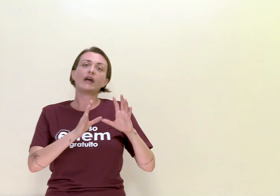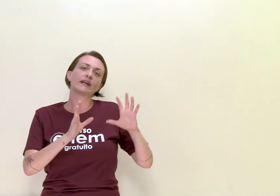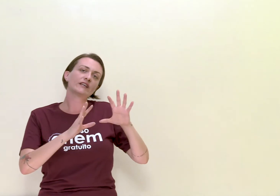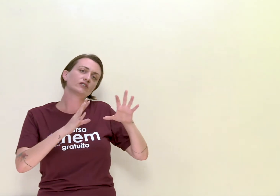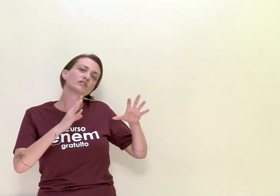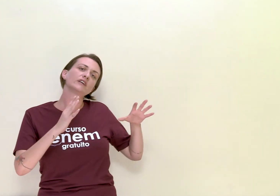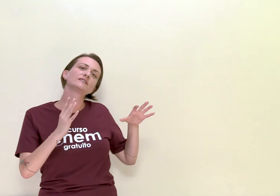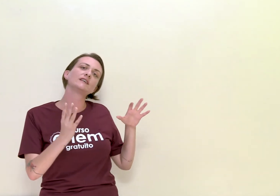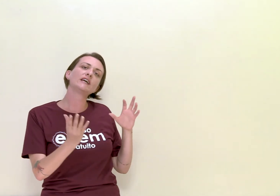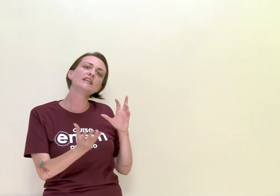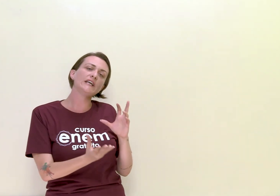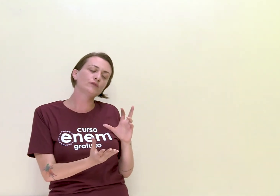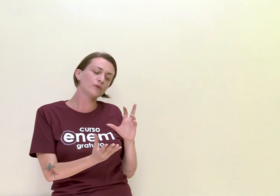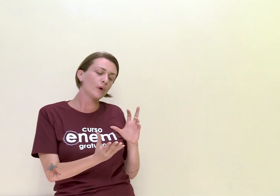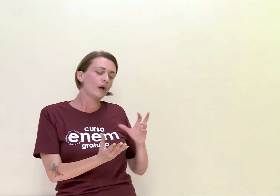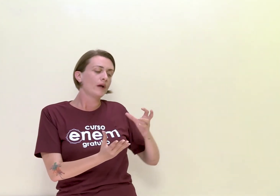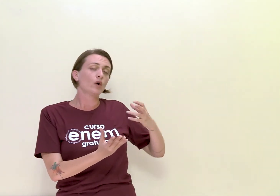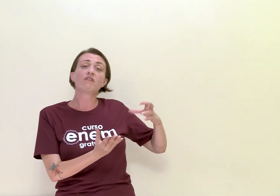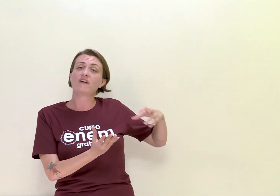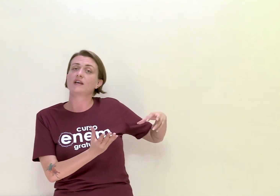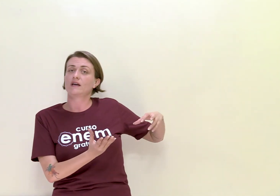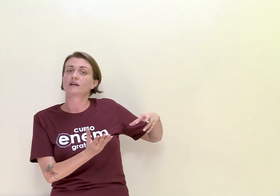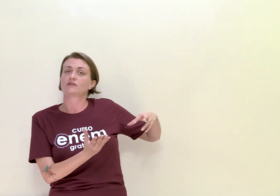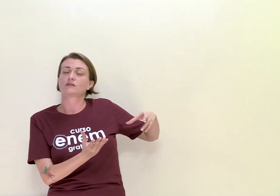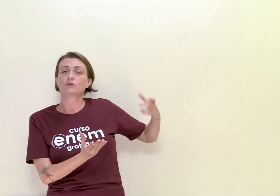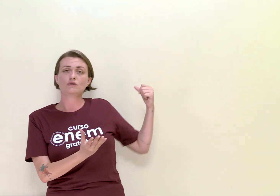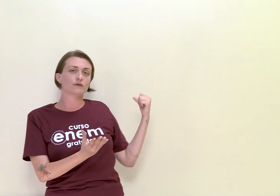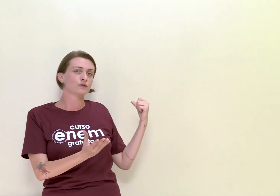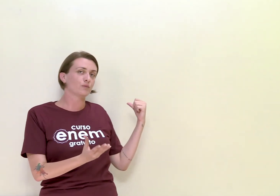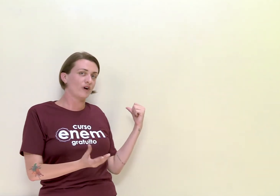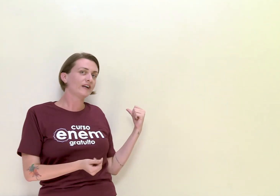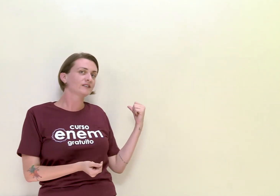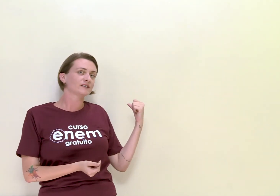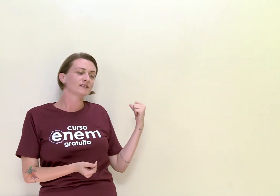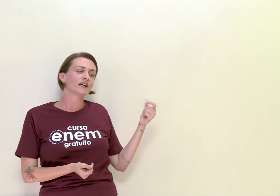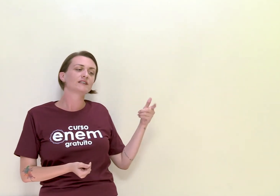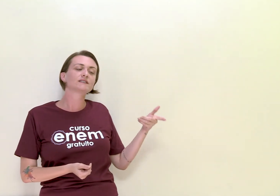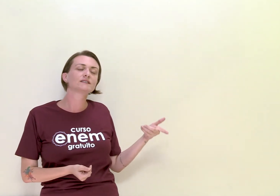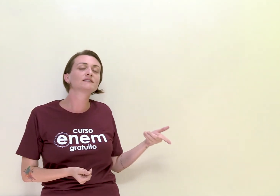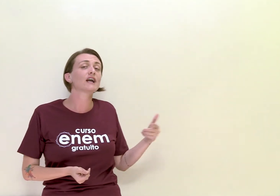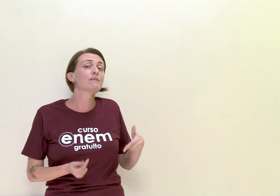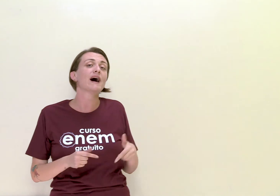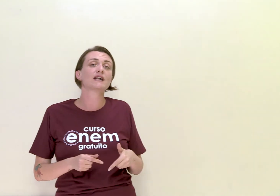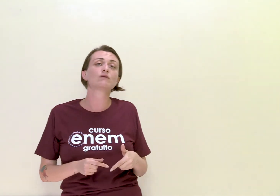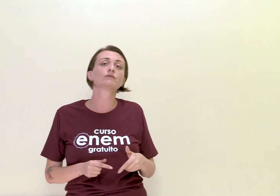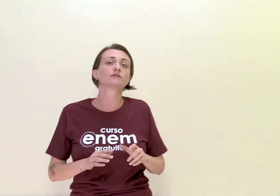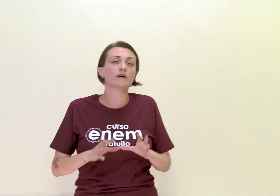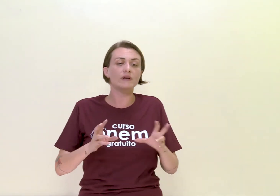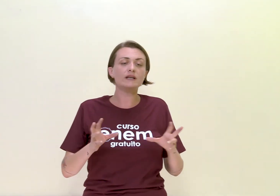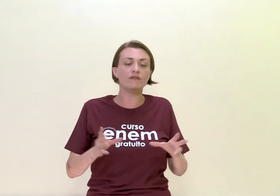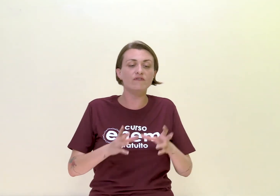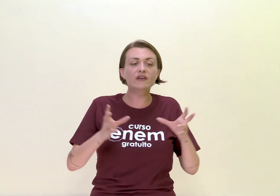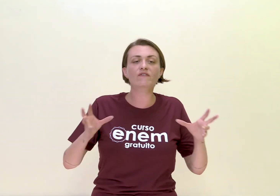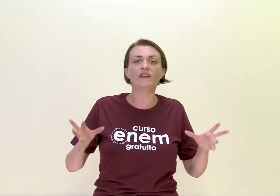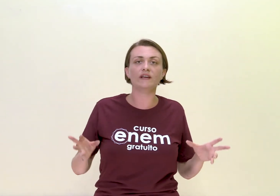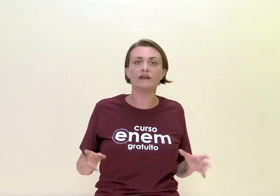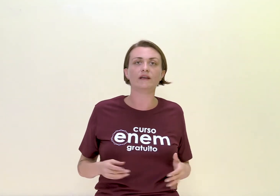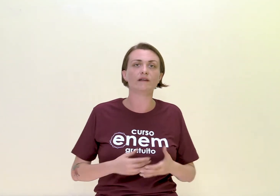aqui a gente tem esse início. Como eu falei antes, os nossos poetas, eles trabalham também, vivem e